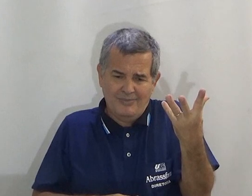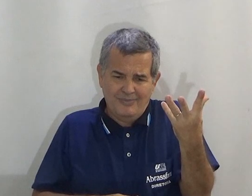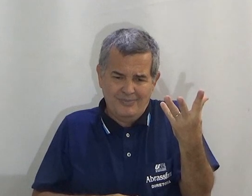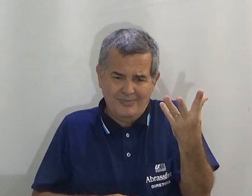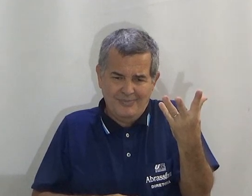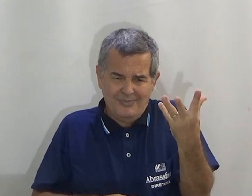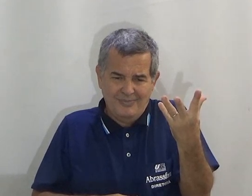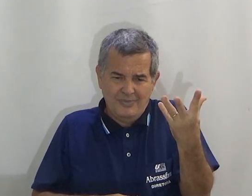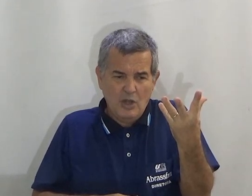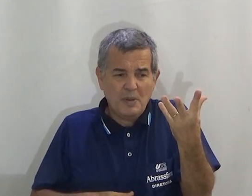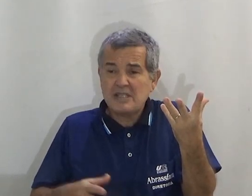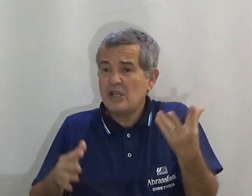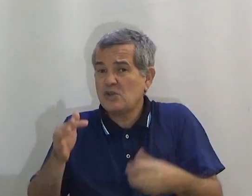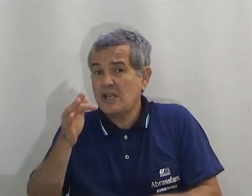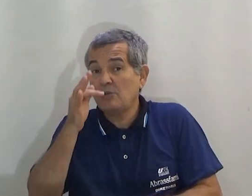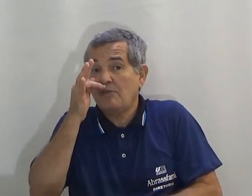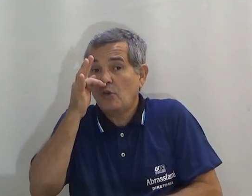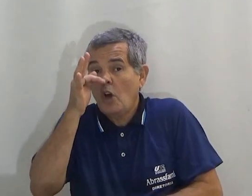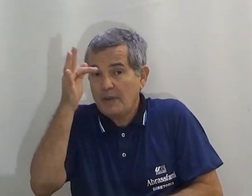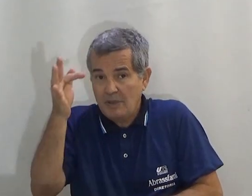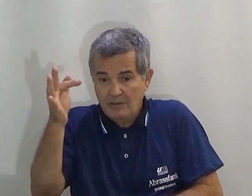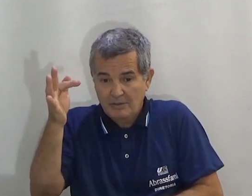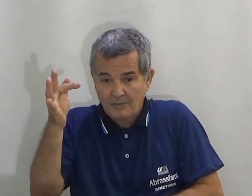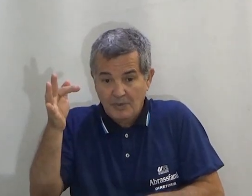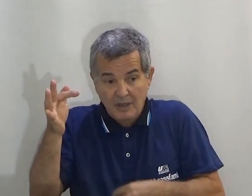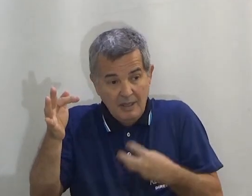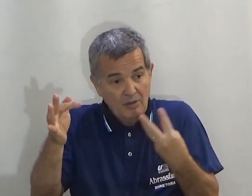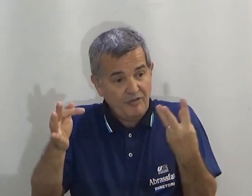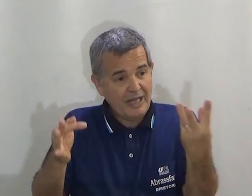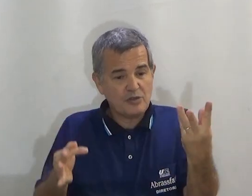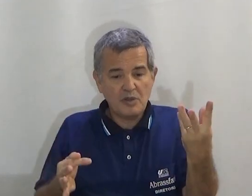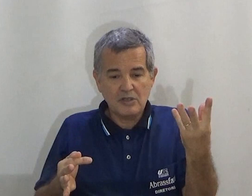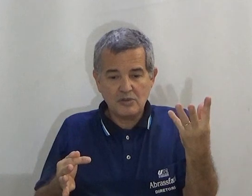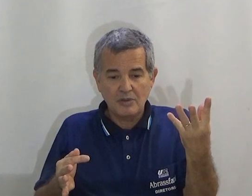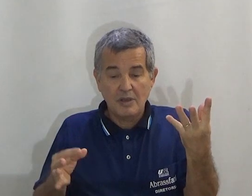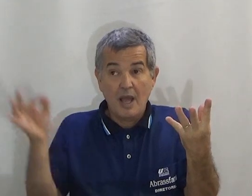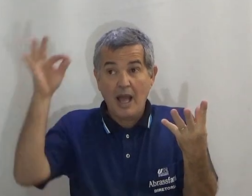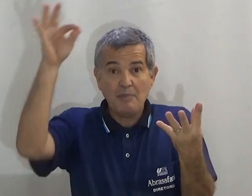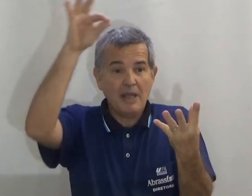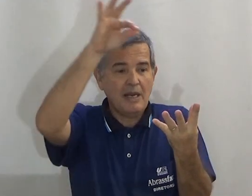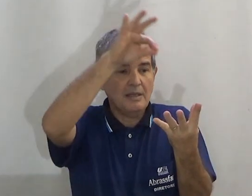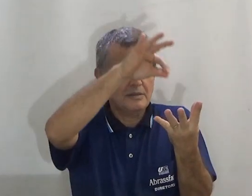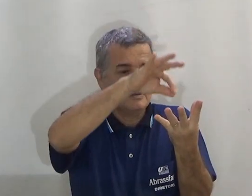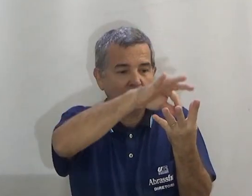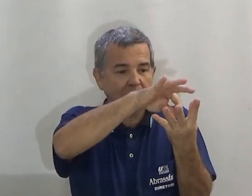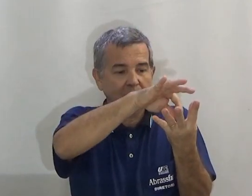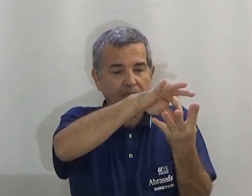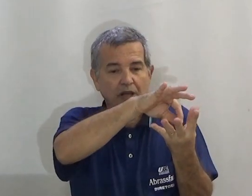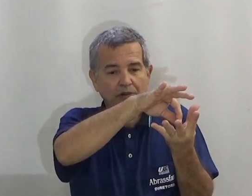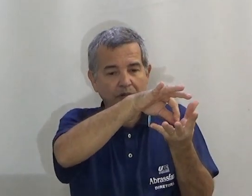que é. Eu preciso ensinar uma flor primeiro. Eu faço isso. Abelha.